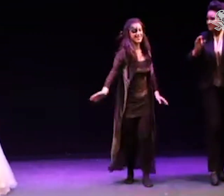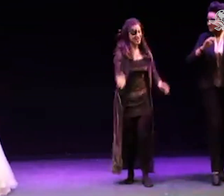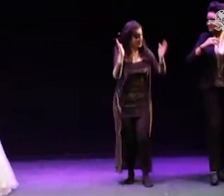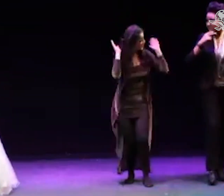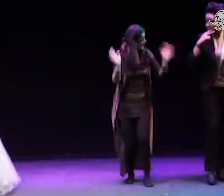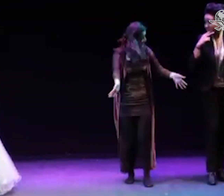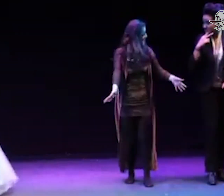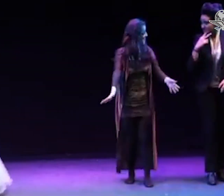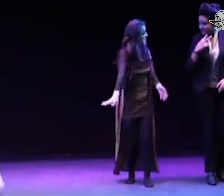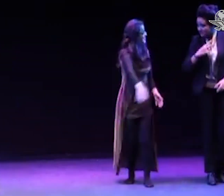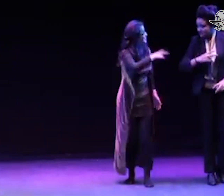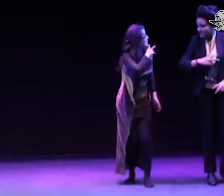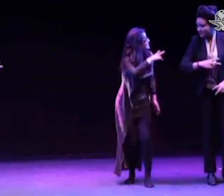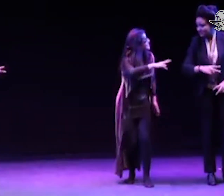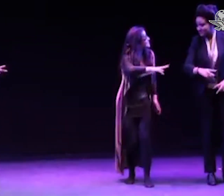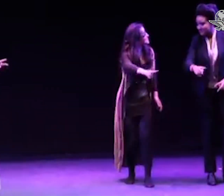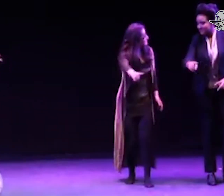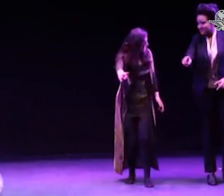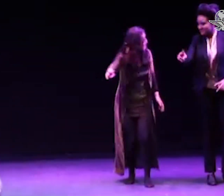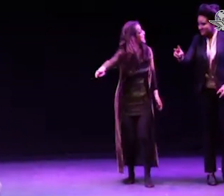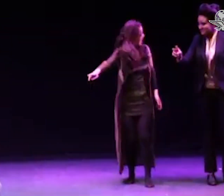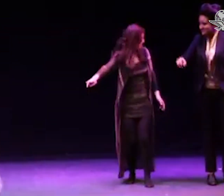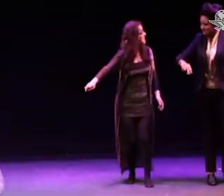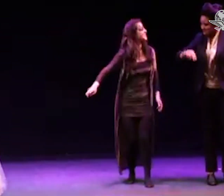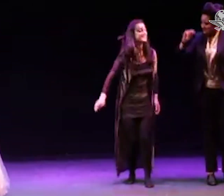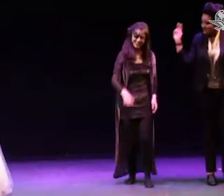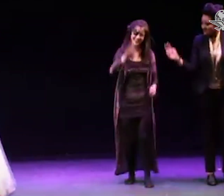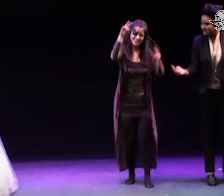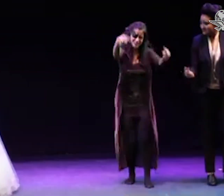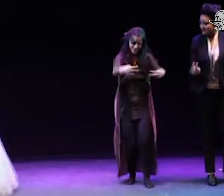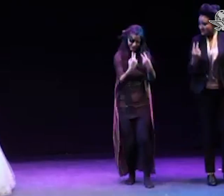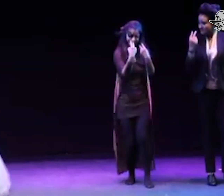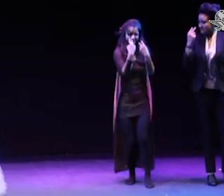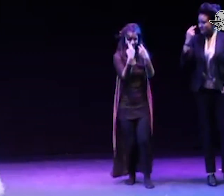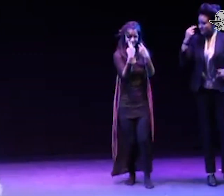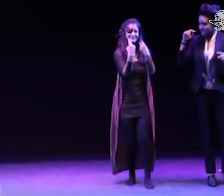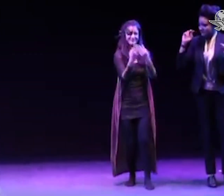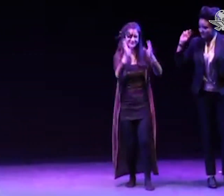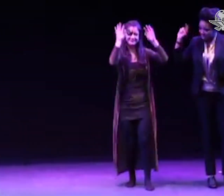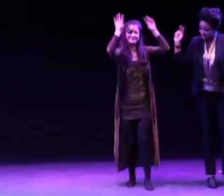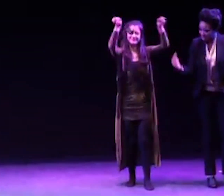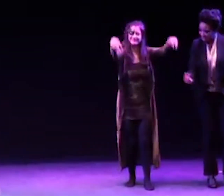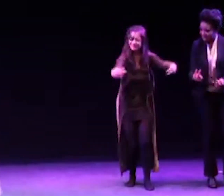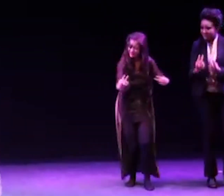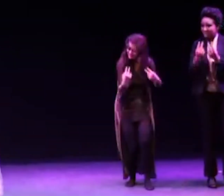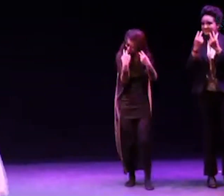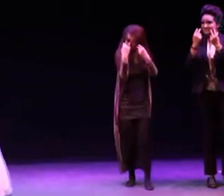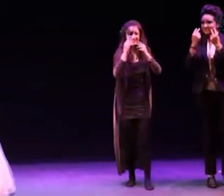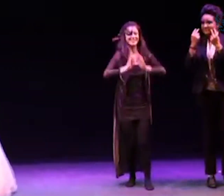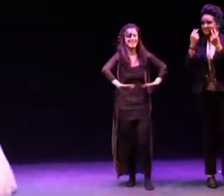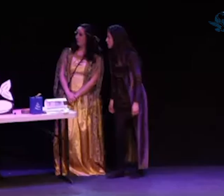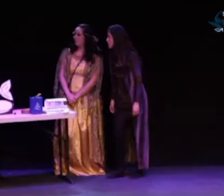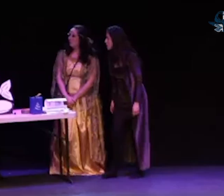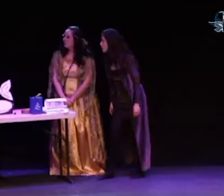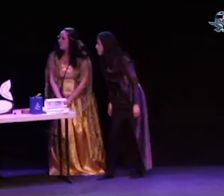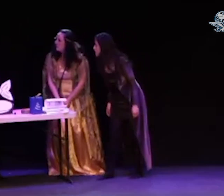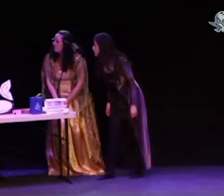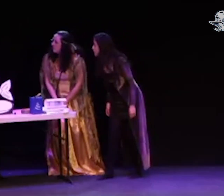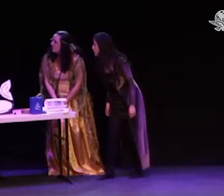como todo artista tiene la necesidad de saber la reacción del público por eso la gente debe conocer un par de señales